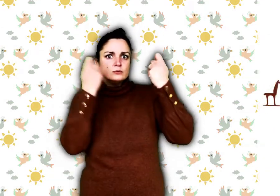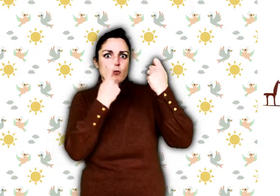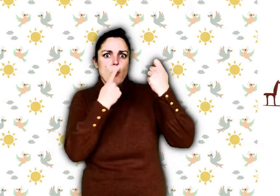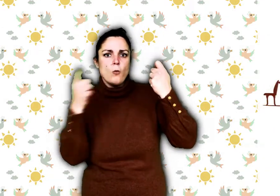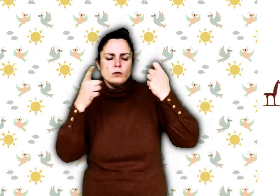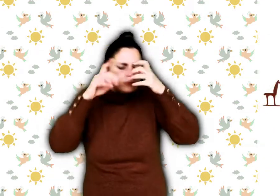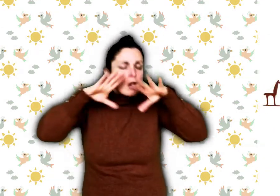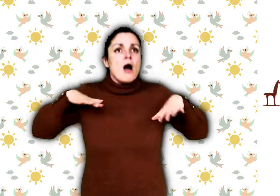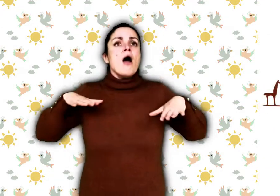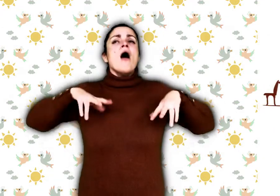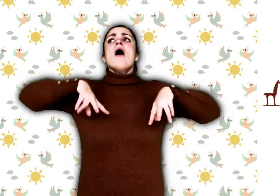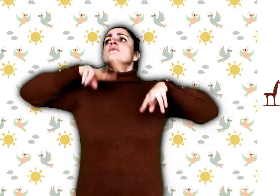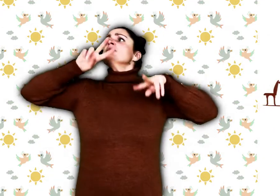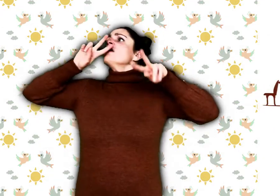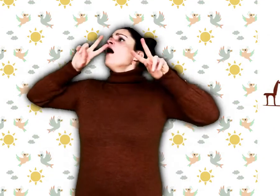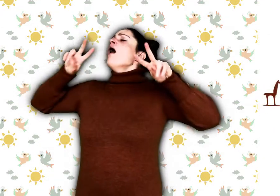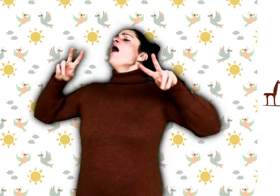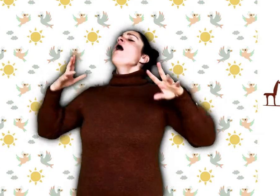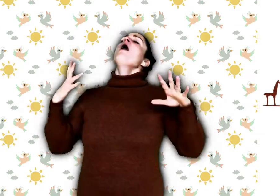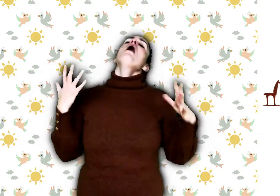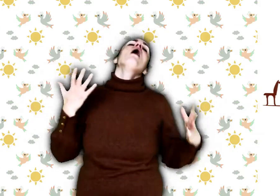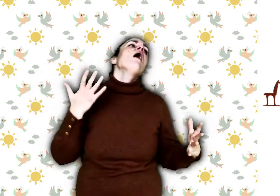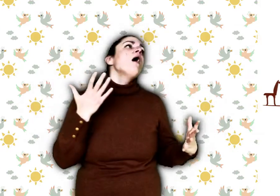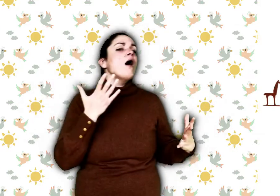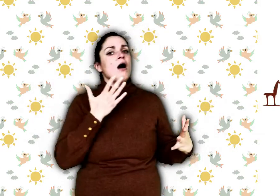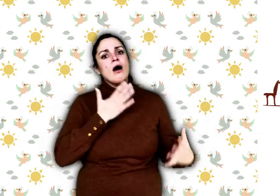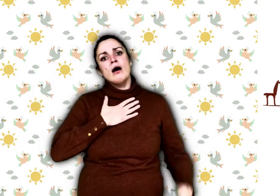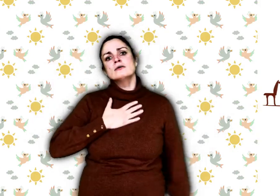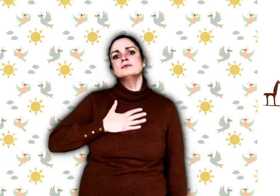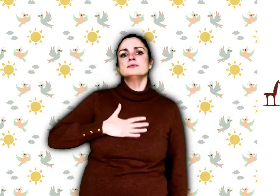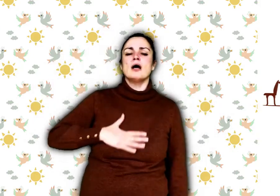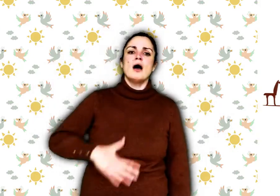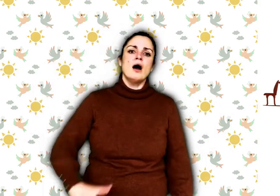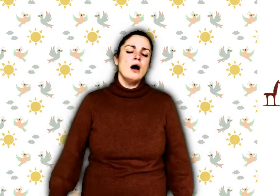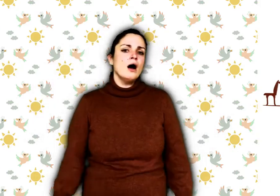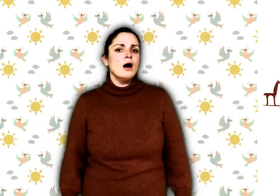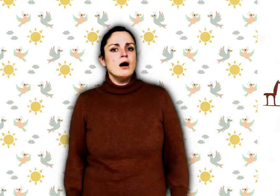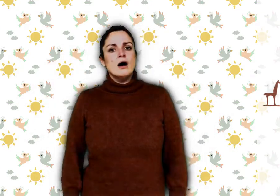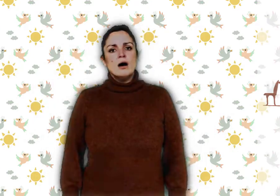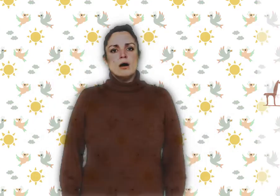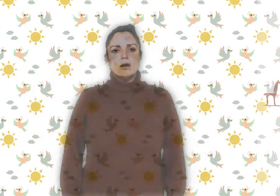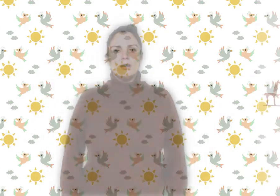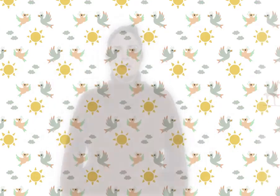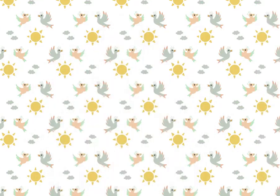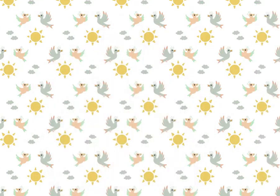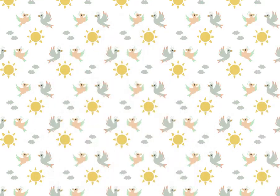Quel bonheur et quelle joie de respirer le grand air !